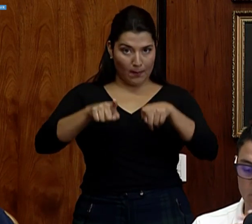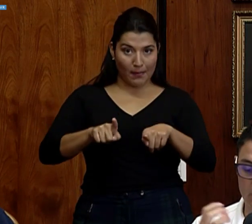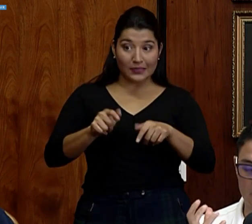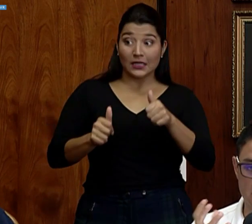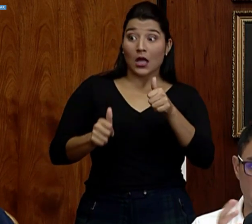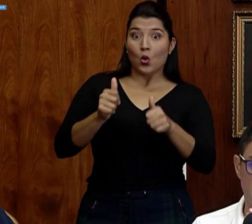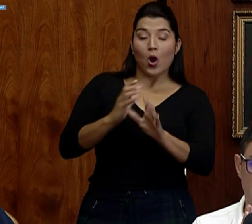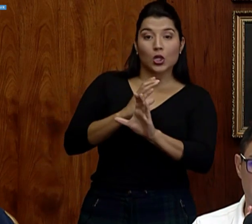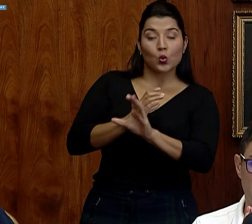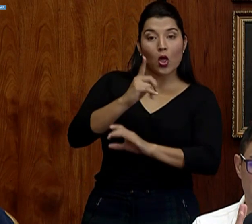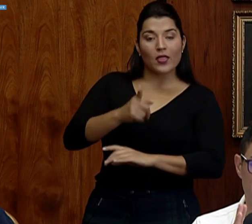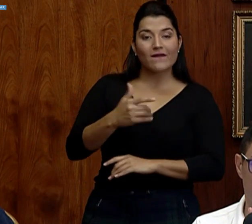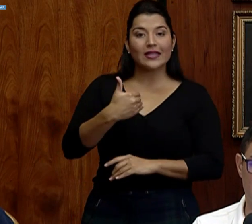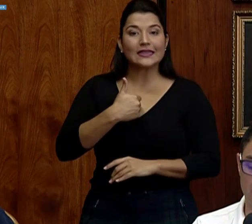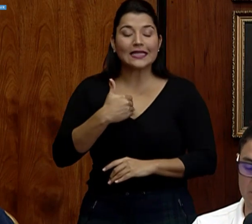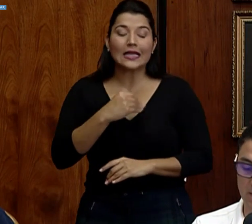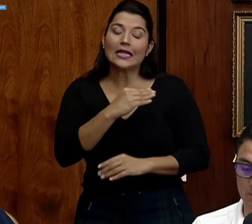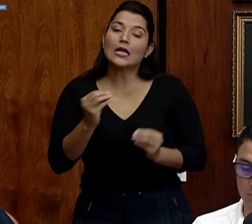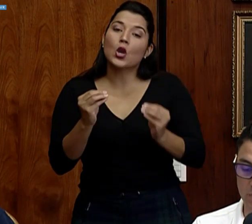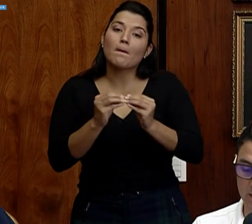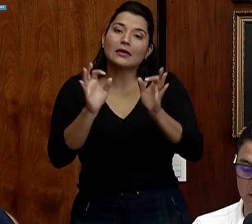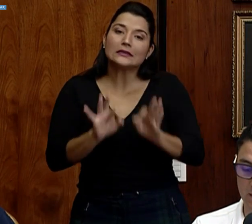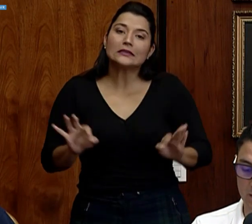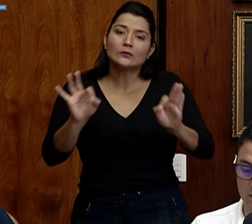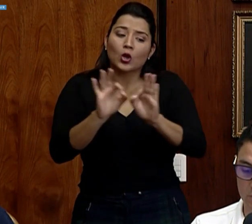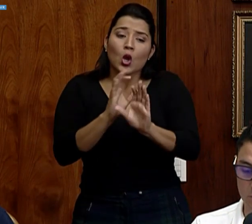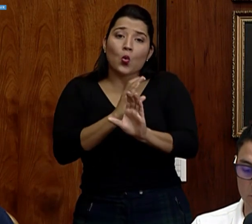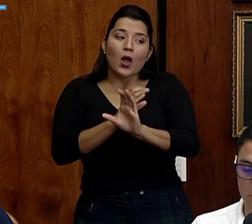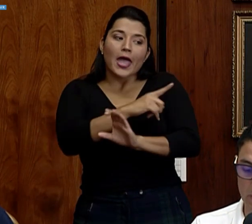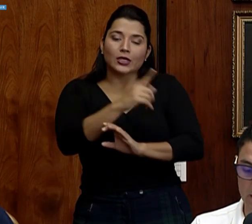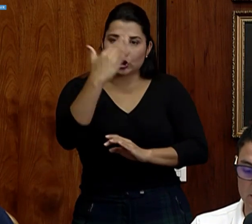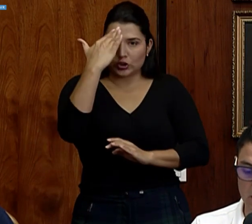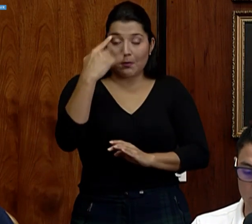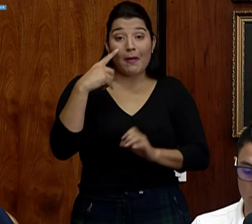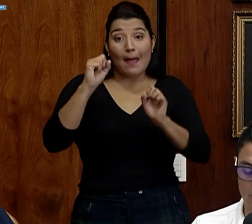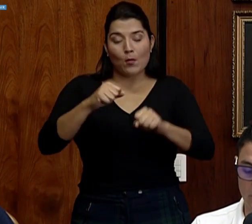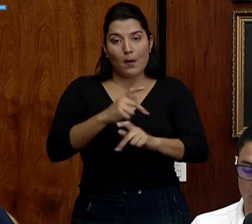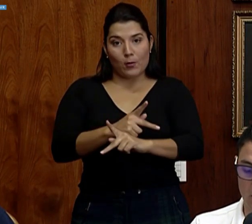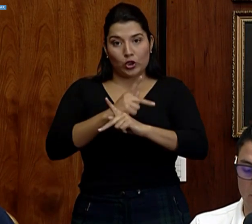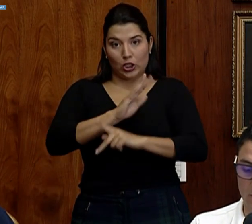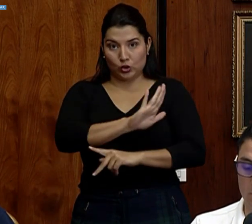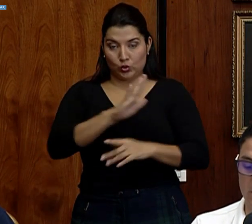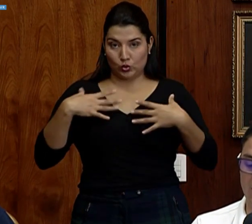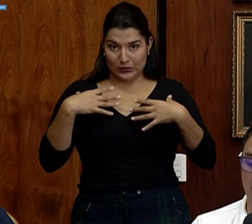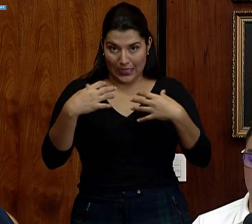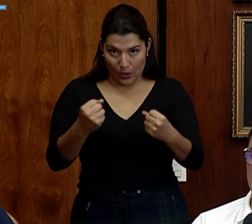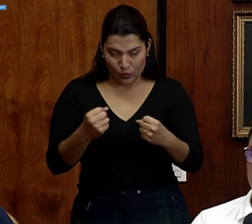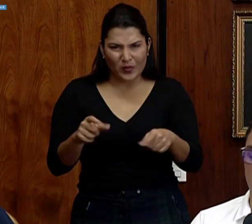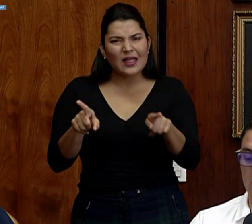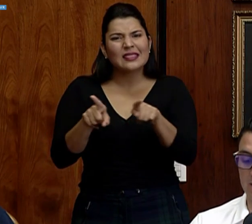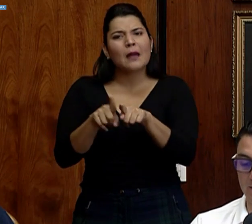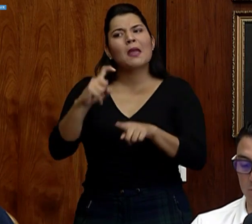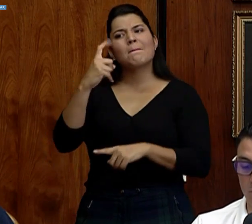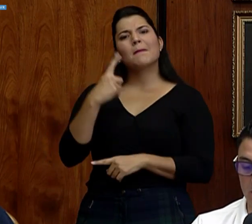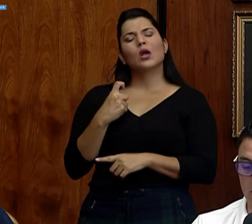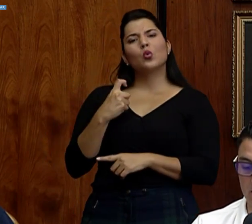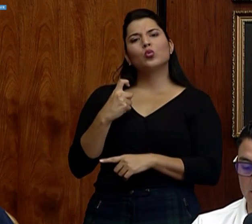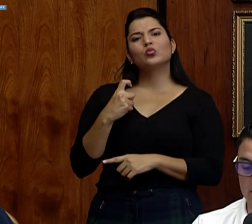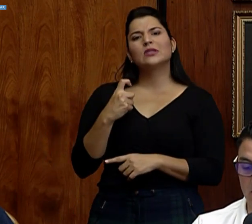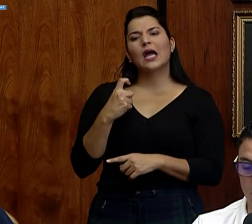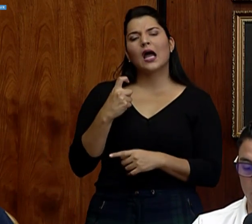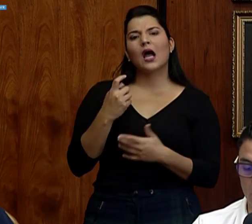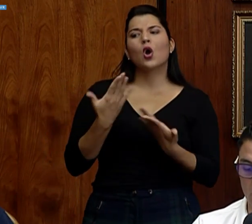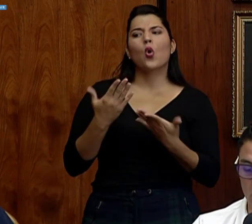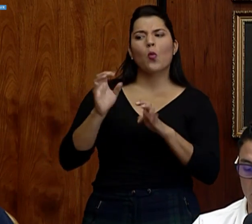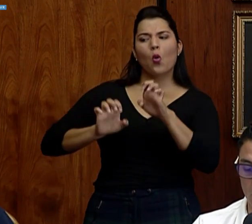estado tomando, especialmente las medidas más importantes para proteger su salud. Preguntan qué valoración hacen las autoridades